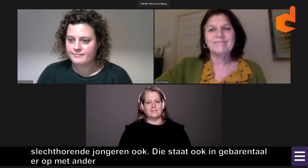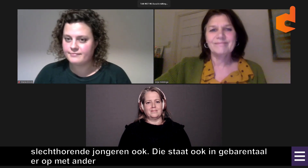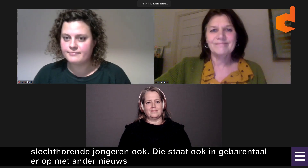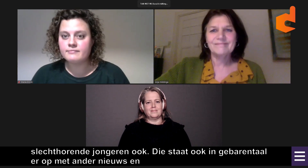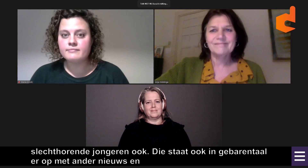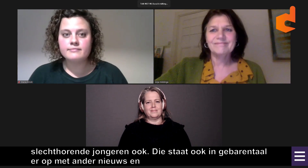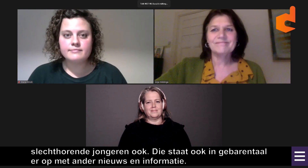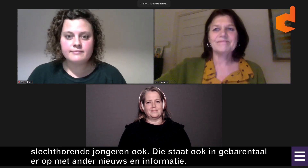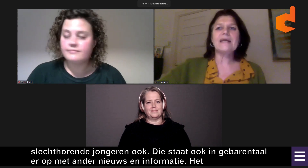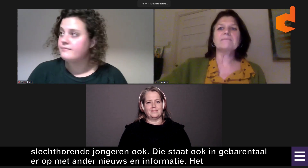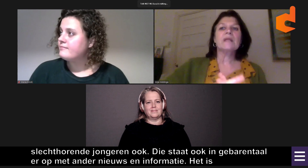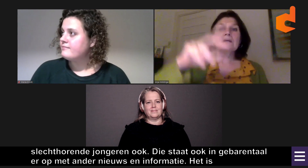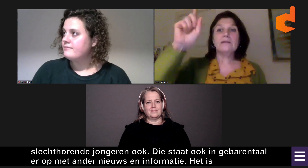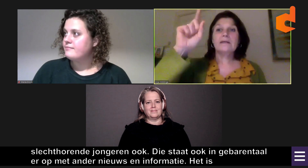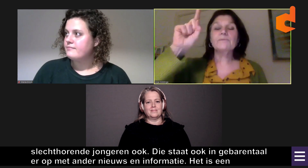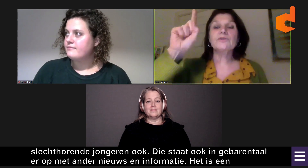is een hele leuke website geworden.